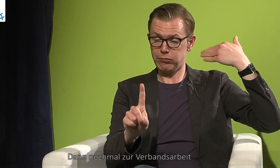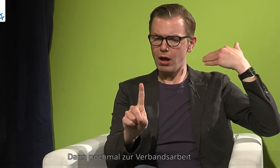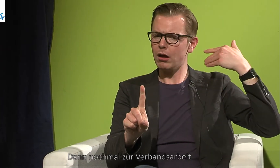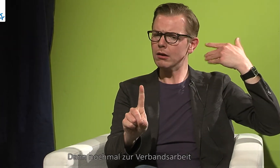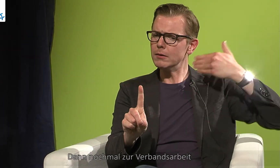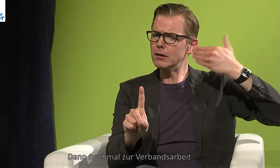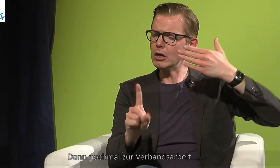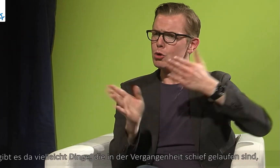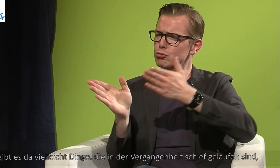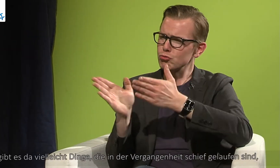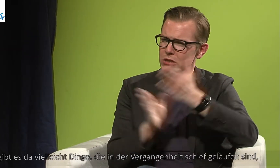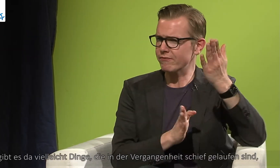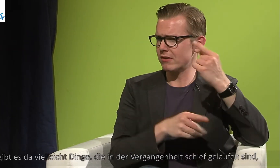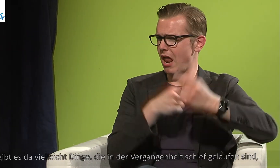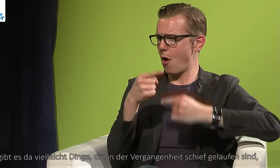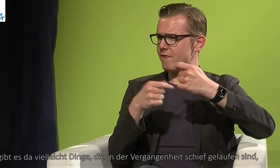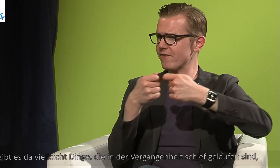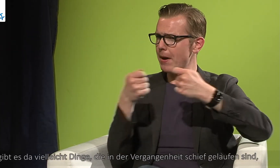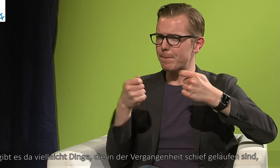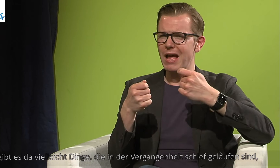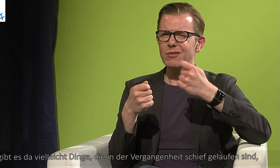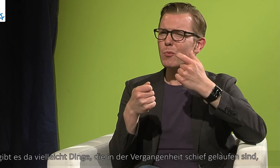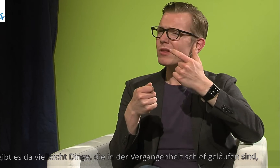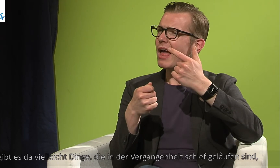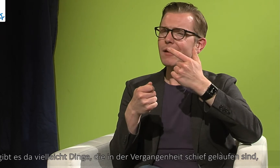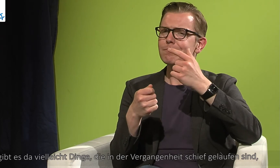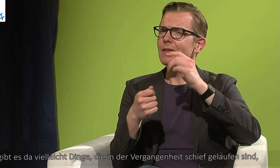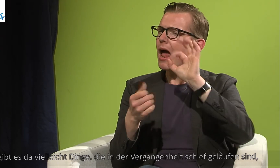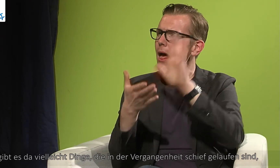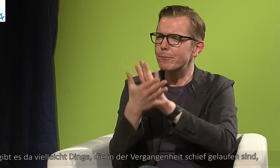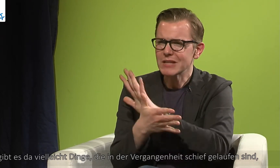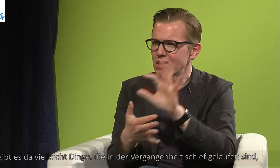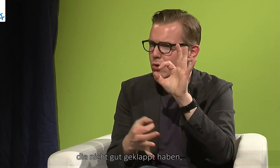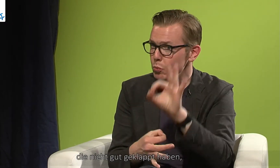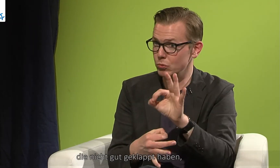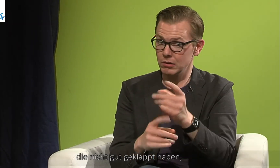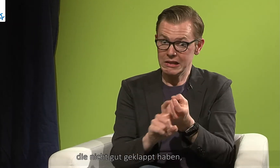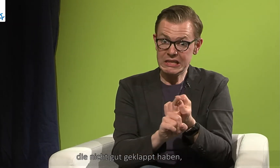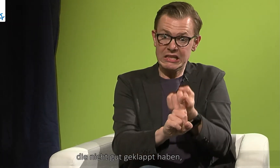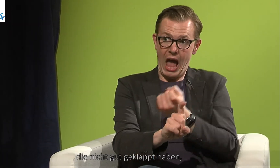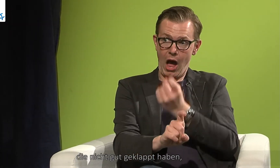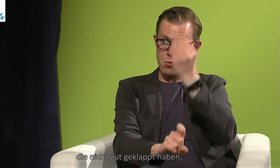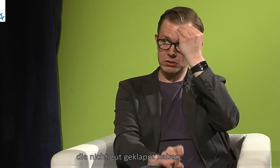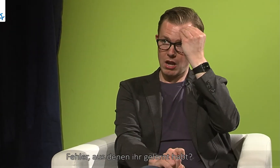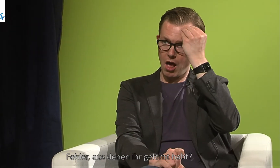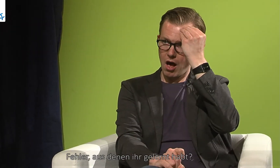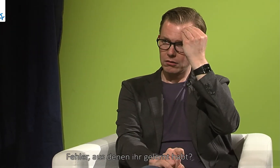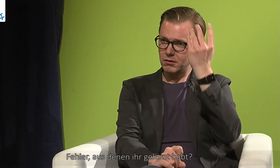Verbandsarbeit. Gibt es da vielleicht Dinge, die in der Vergangenheit schief gelaufen sind, die nicht gut geklappt haben? Fehler, aus denen ihr